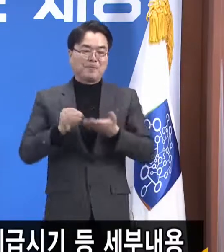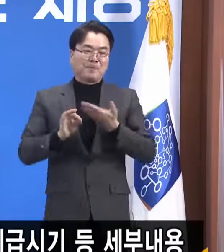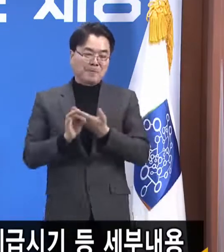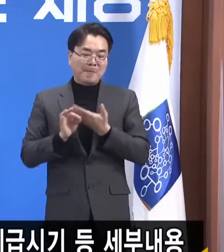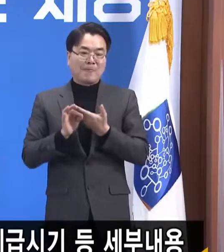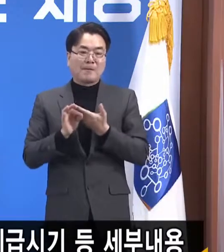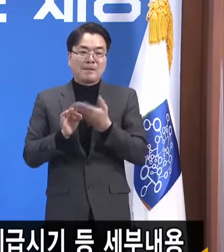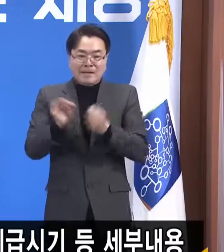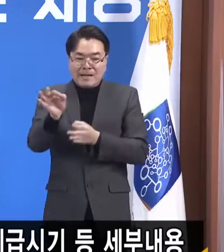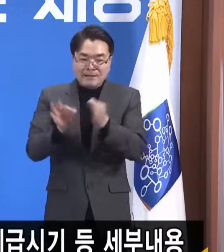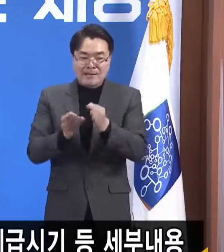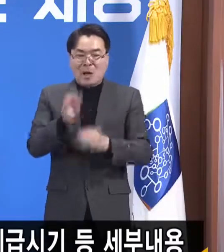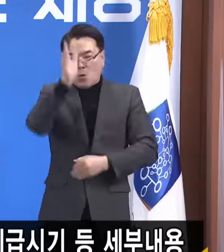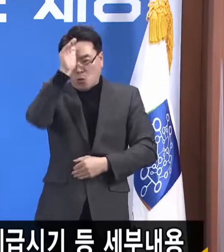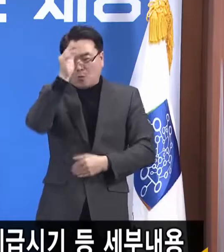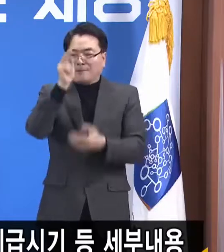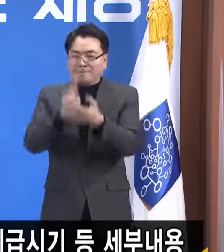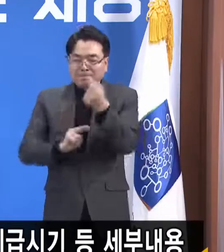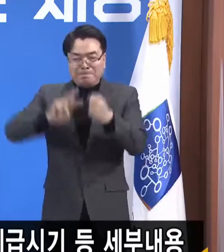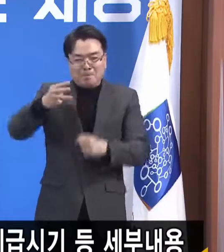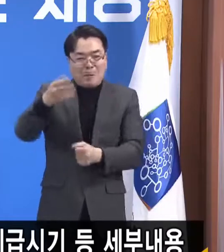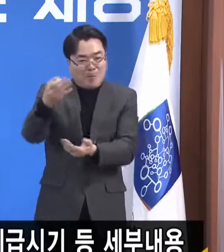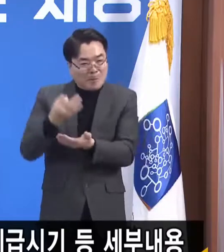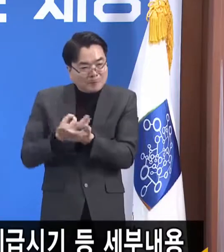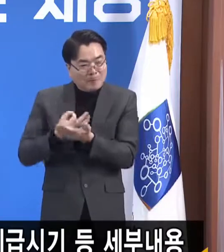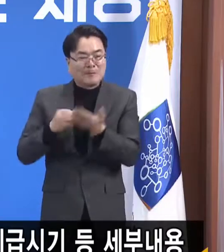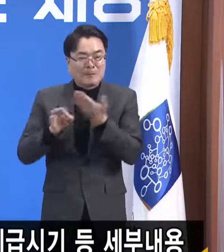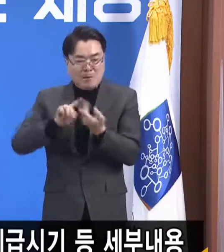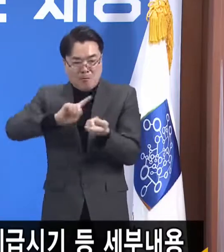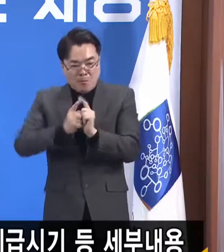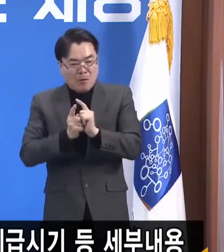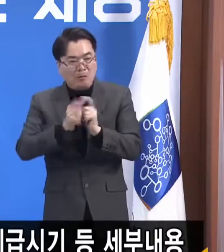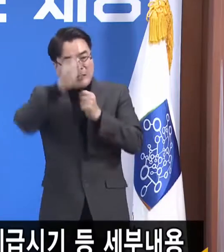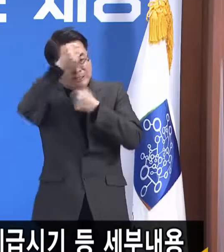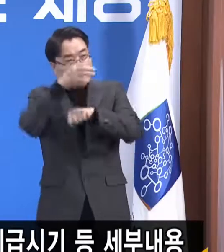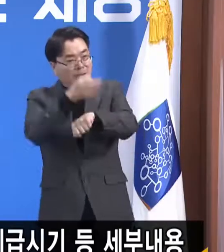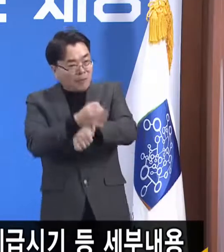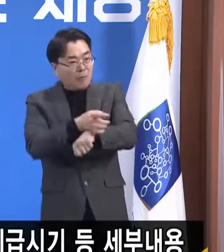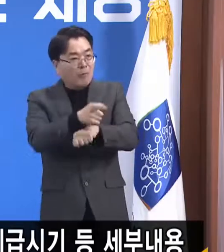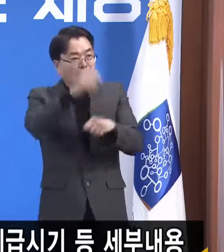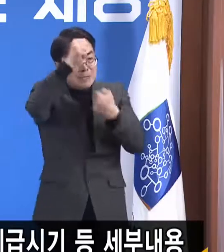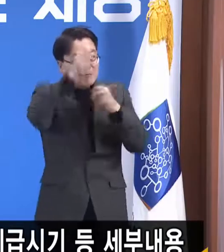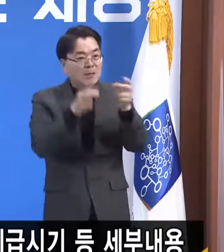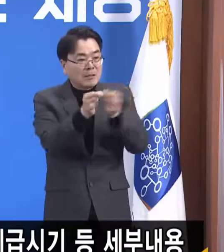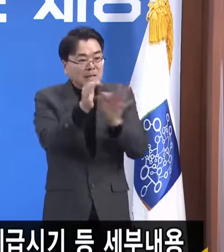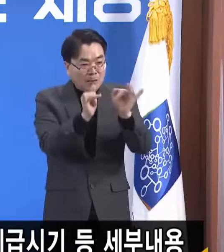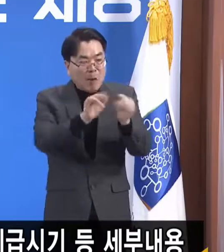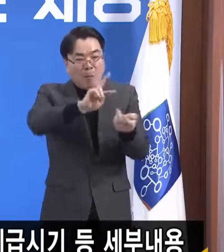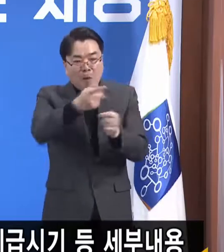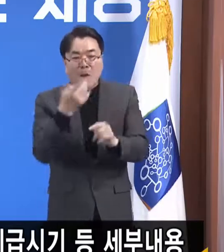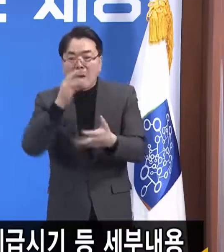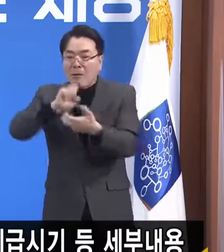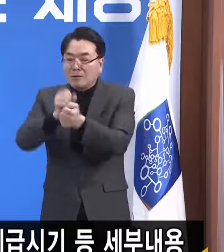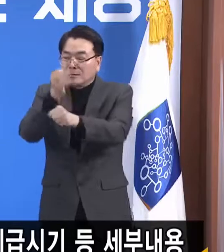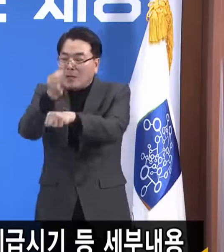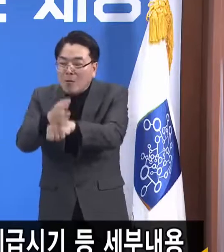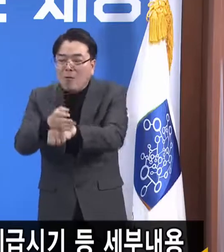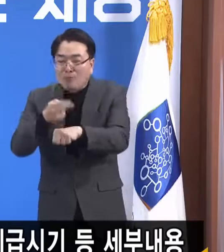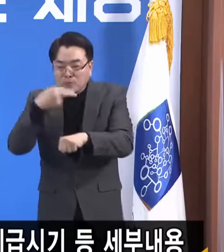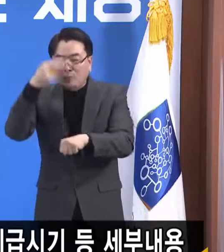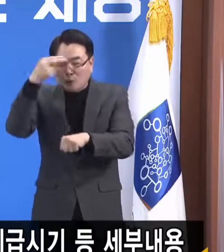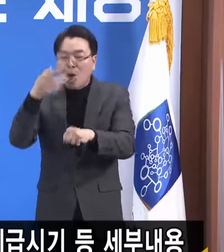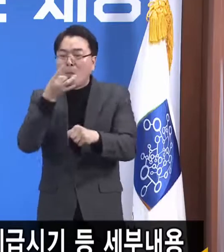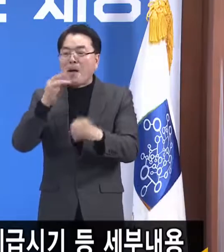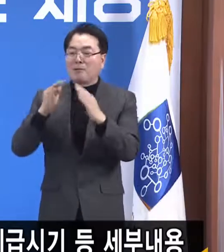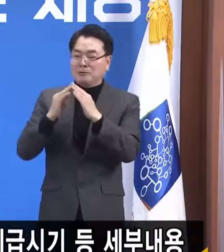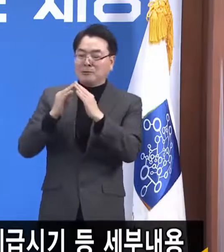50만 원 벌면 그걸로 다시 신발도 사고 신발 가게 주인은 그걸로 막걸리도 사드시고 막걸리 집 주인은 그걸로